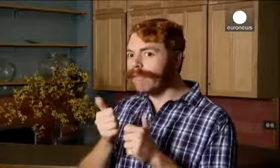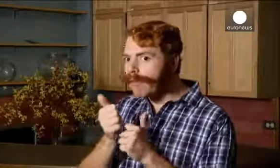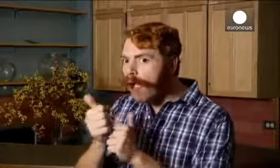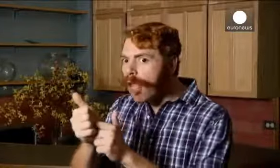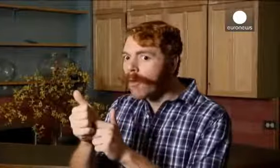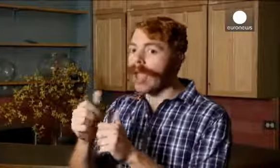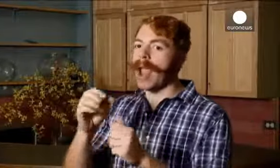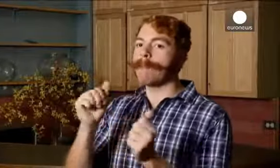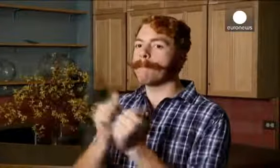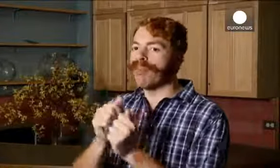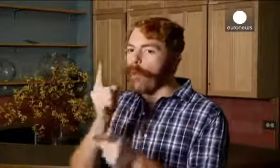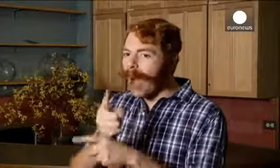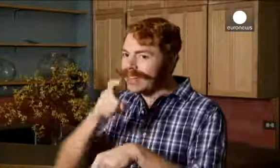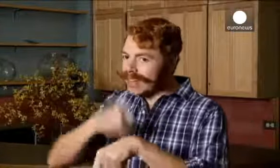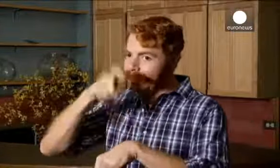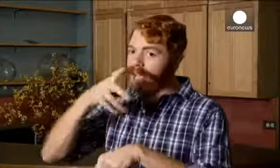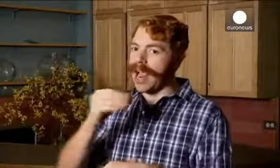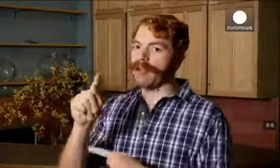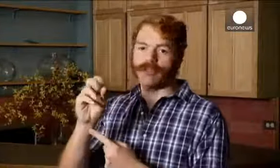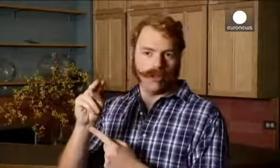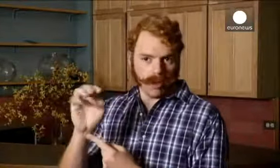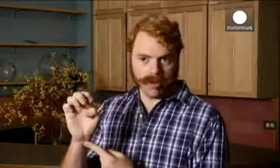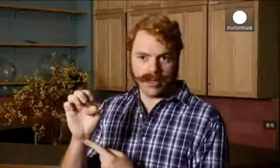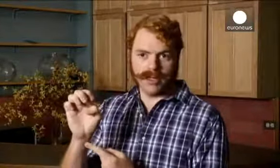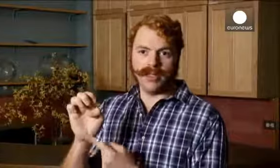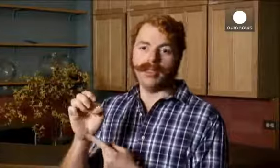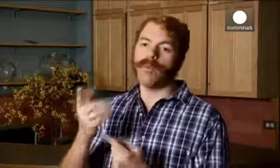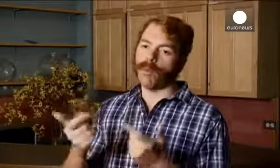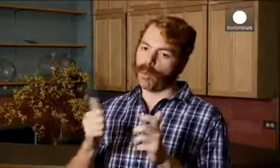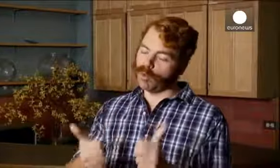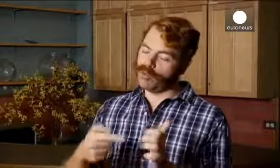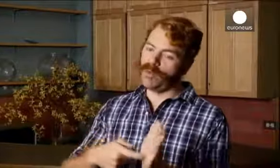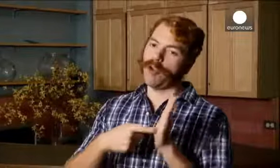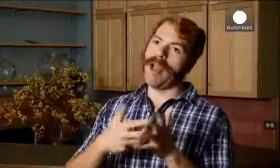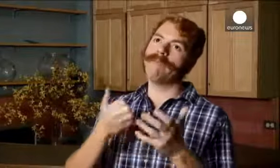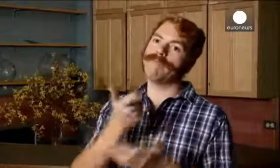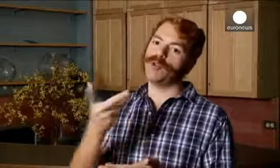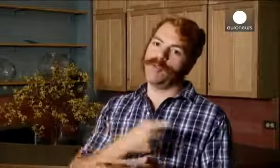vozes têm de estar sincronizadas com a língua gestual, o que implica mais ensaios. Não é fácil.